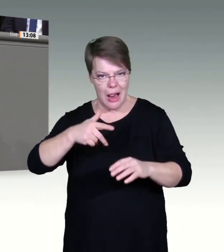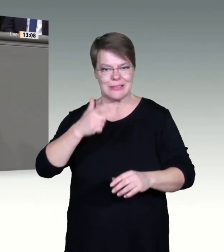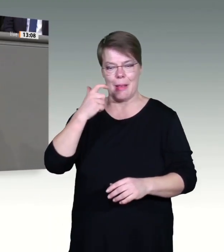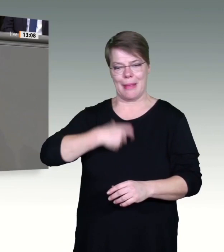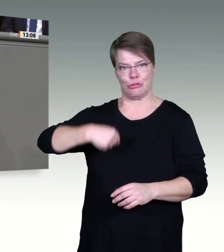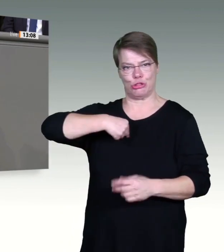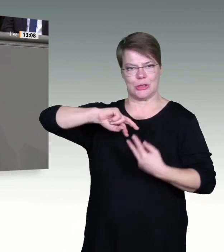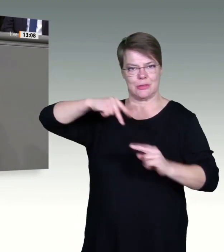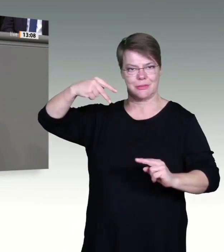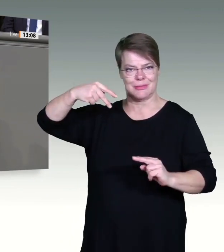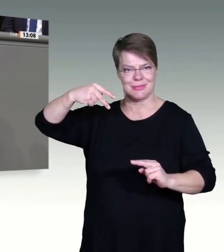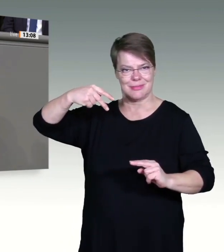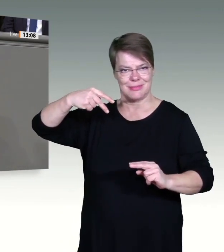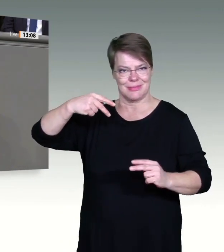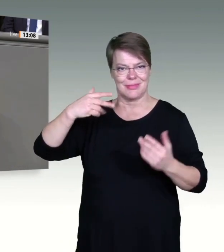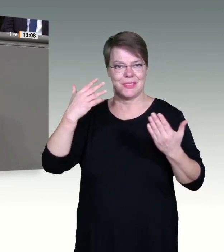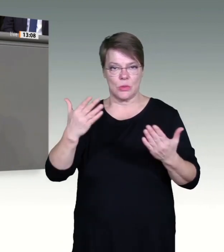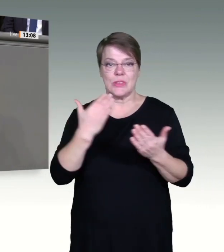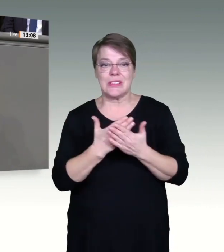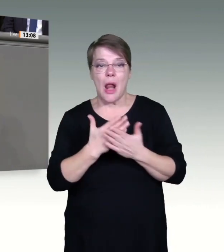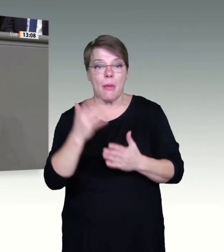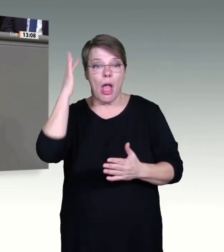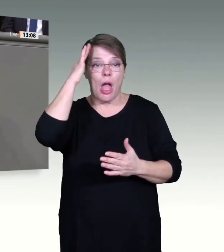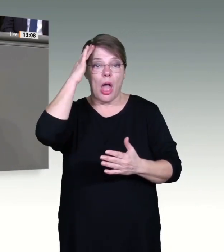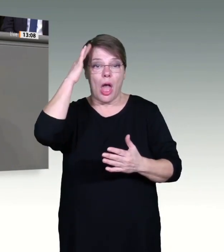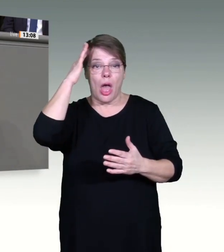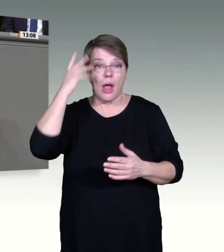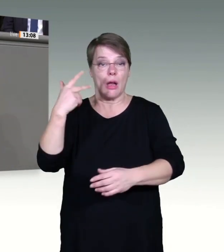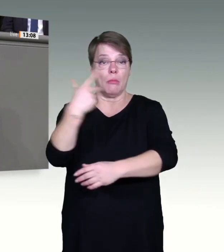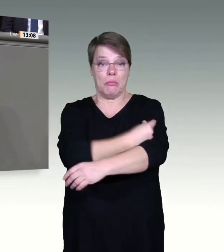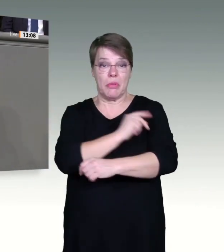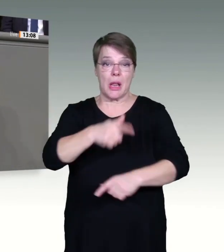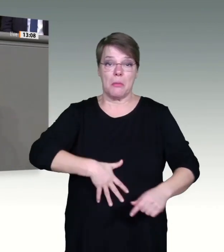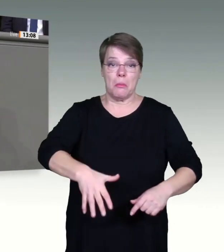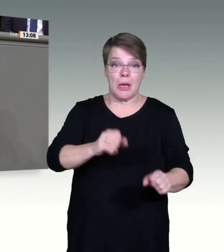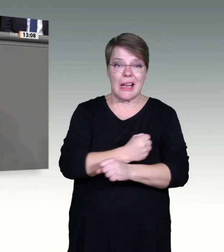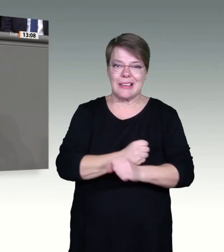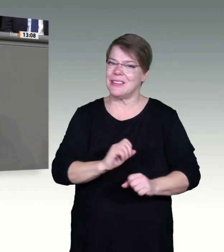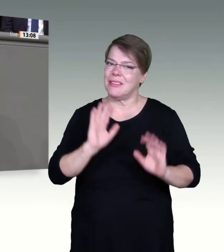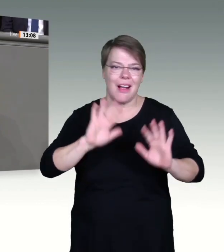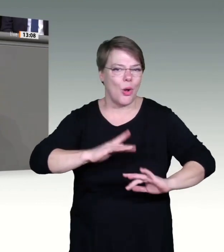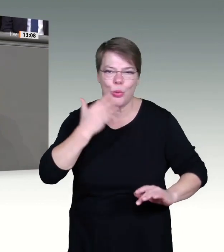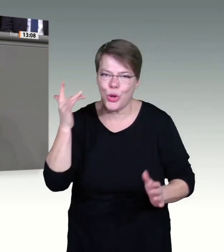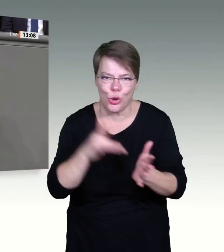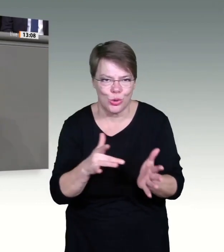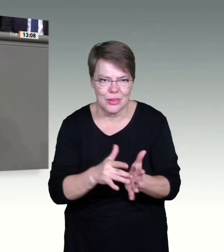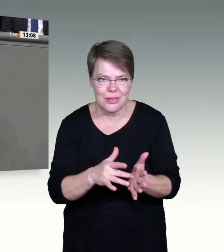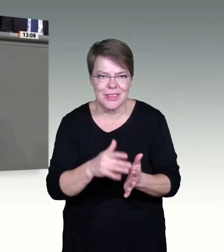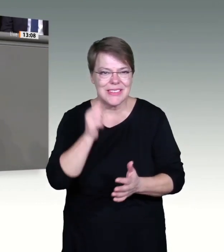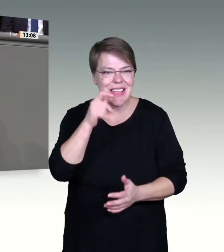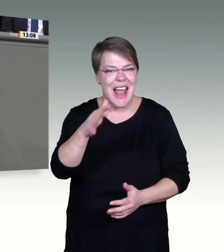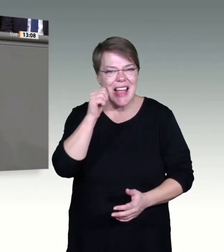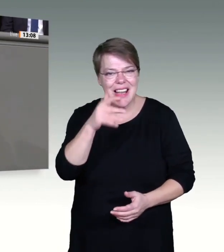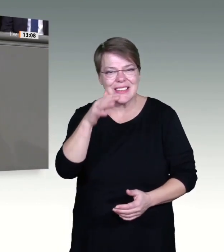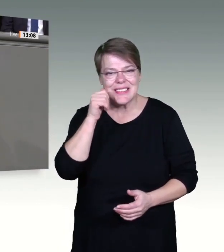-19 Infizierte mit einem schweren Verlauf rechnen. Geschätzt jeder Zehnte leidet später an Long-Covid. Mit